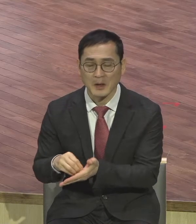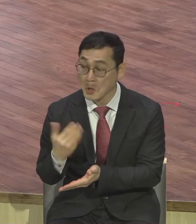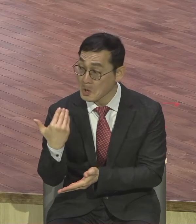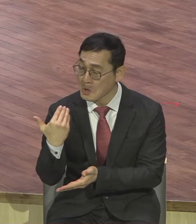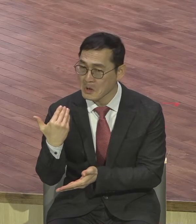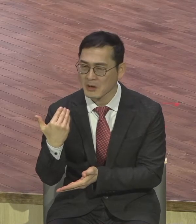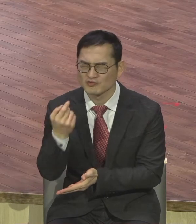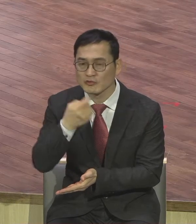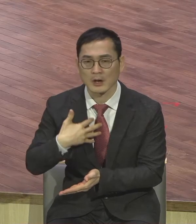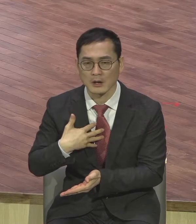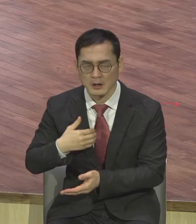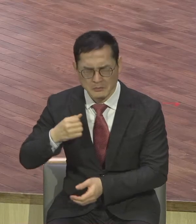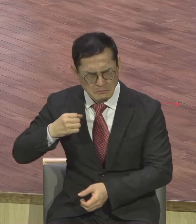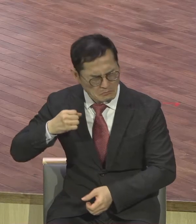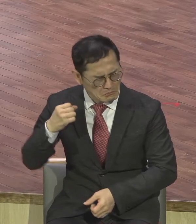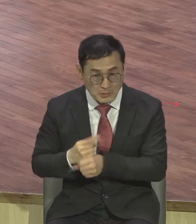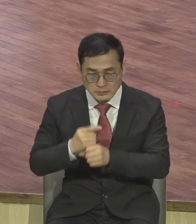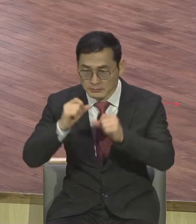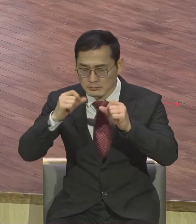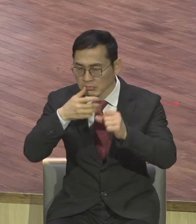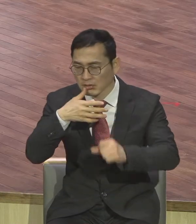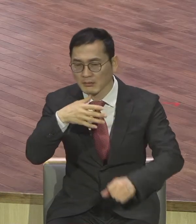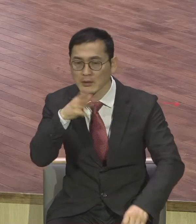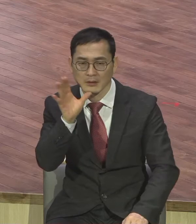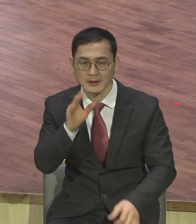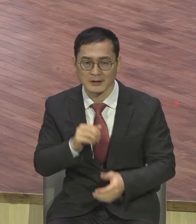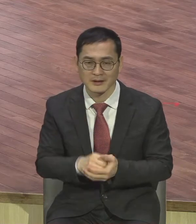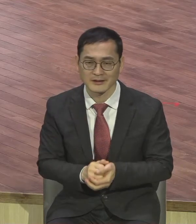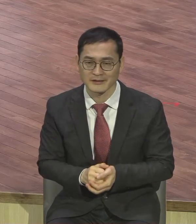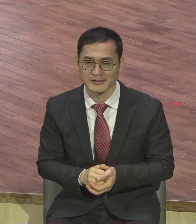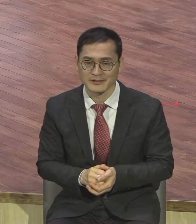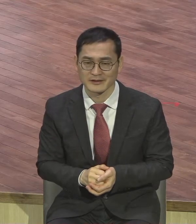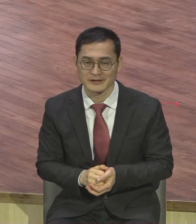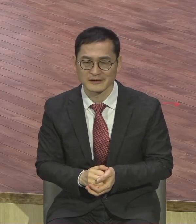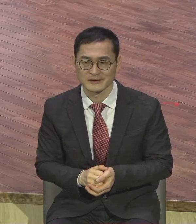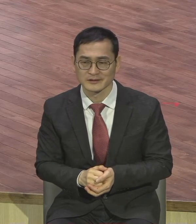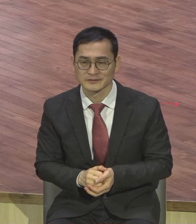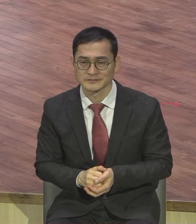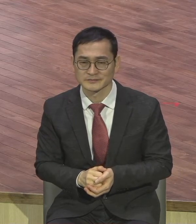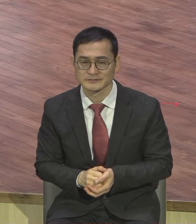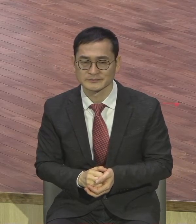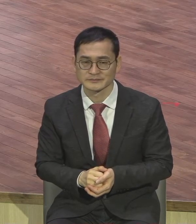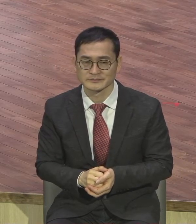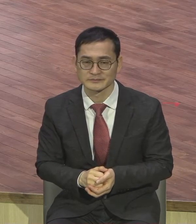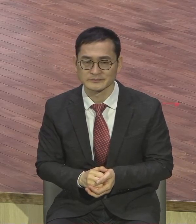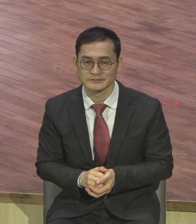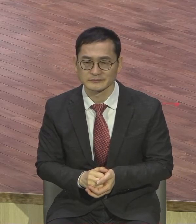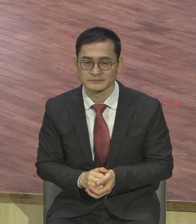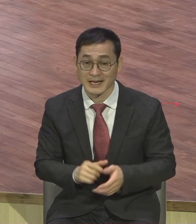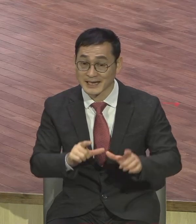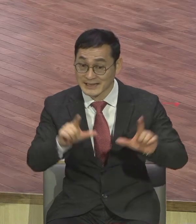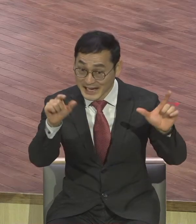잠시 잠시 성경은 뭐랬죠 안개와 같다 안개 아침 이슬과 같다